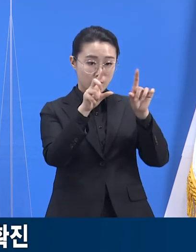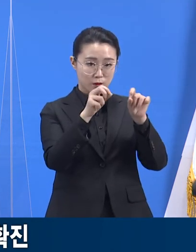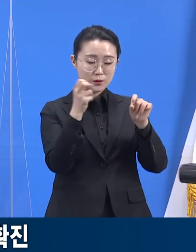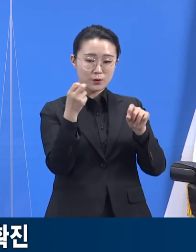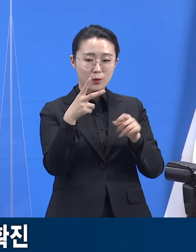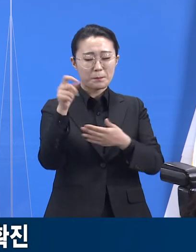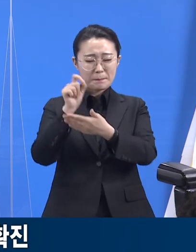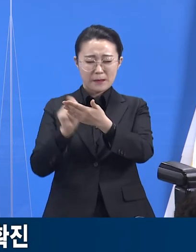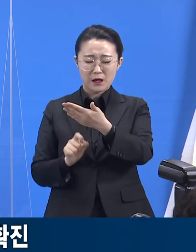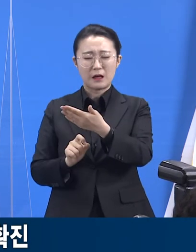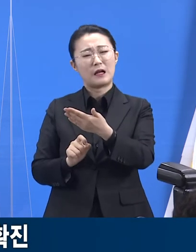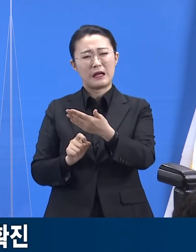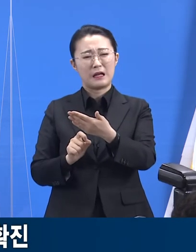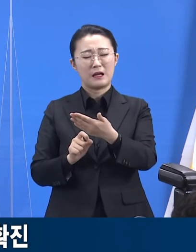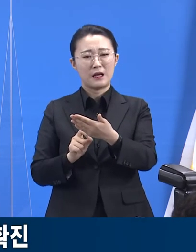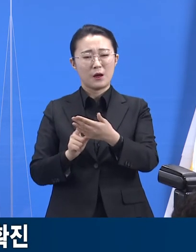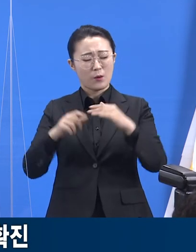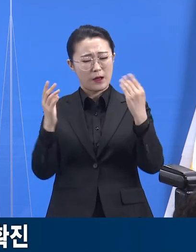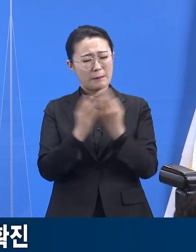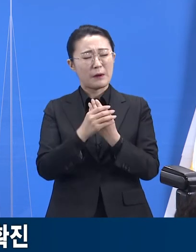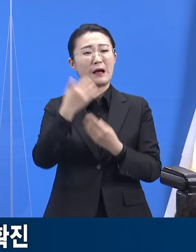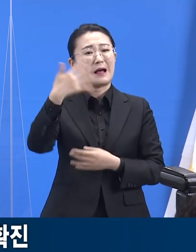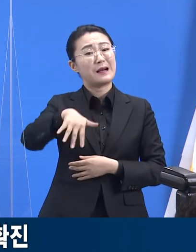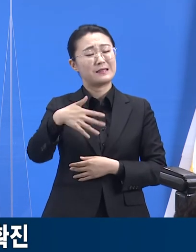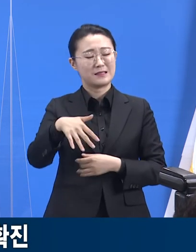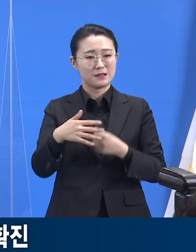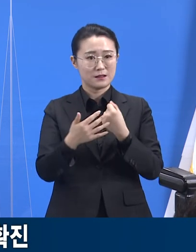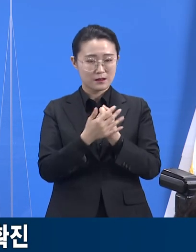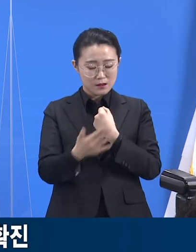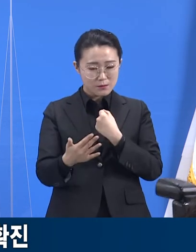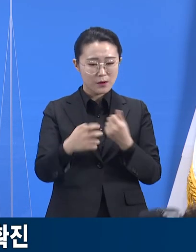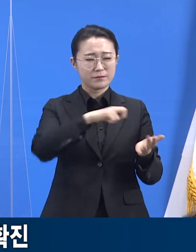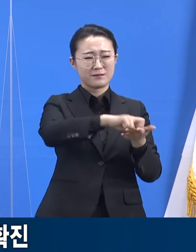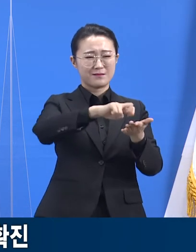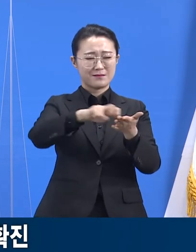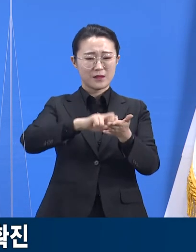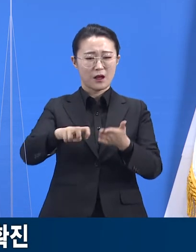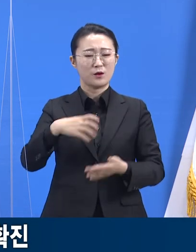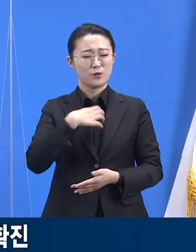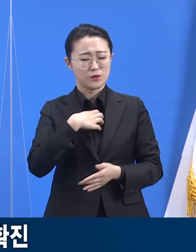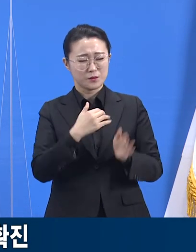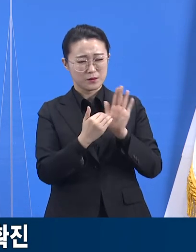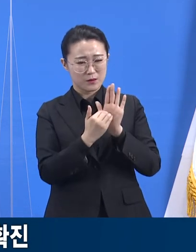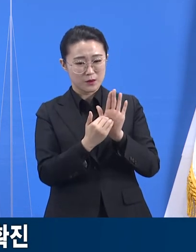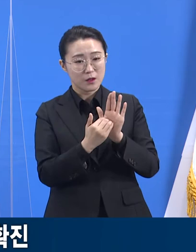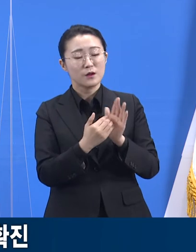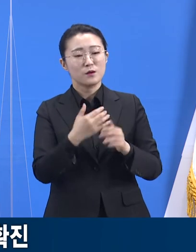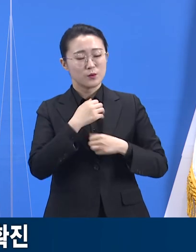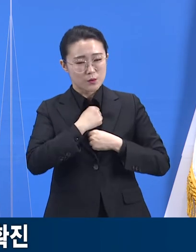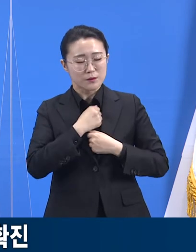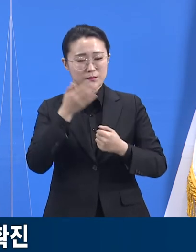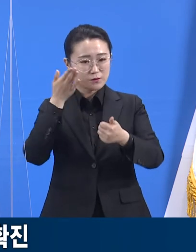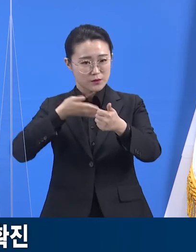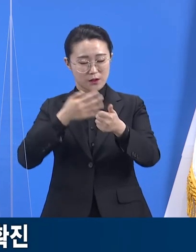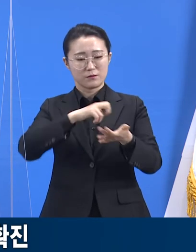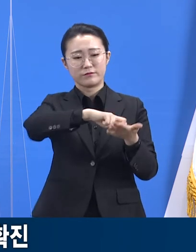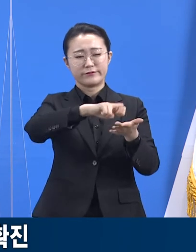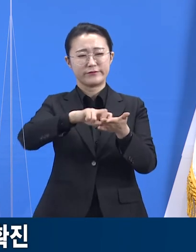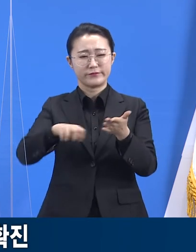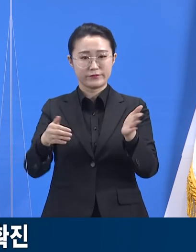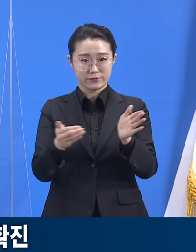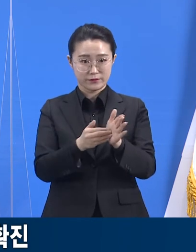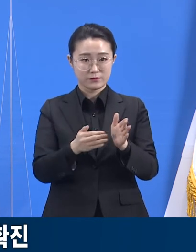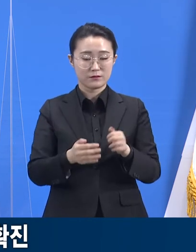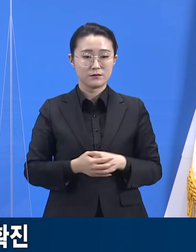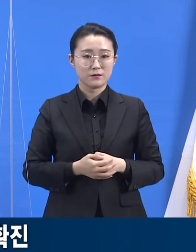진단검사 독렬을 위해 수도권 재난문자 발송을 완료했습니다. 한 명의 노래방 종사자가 여러